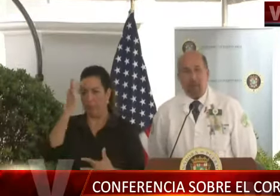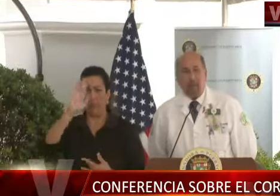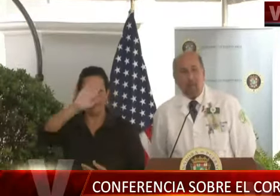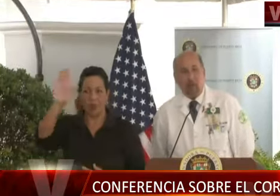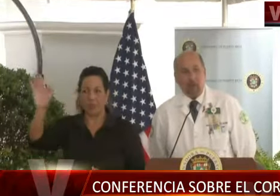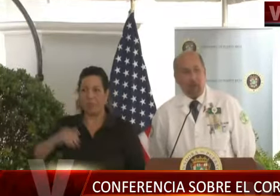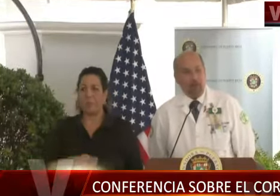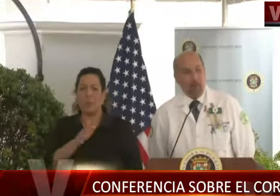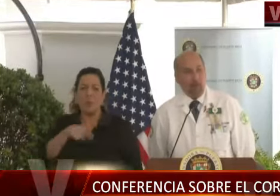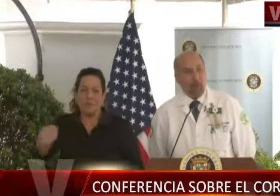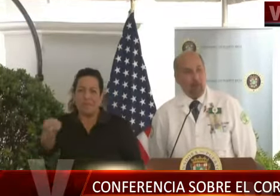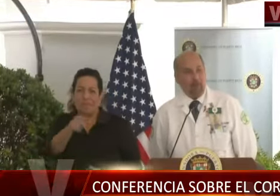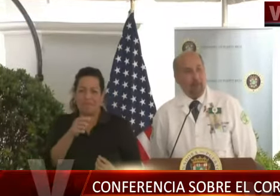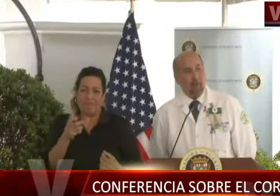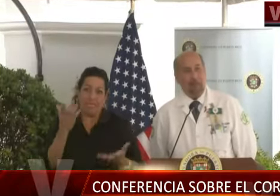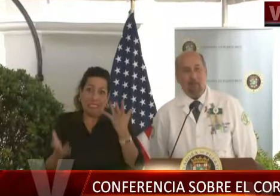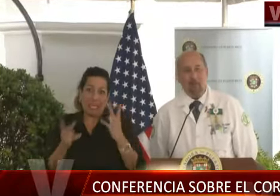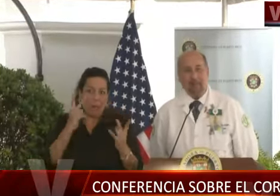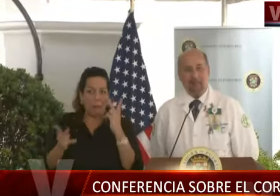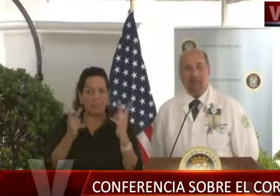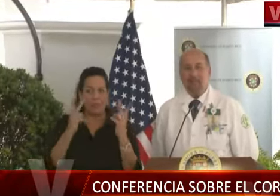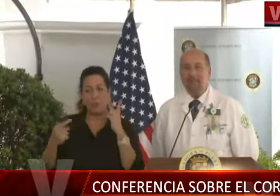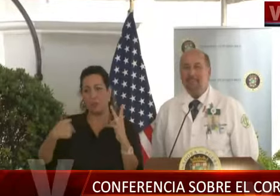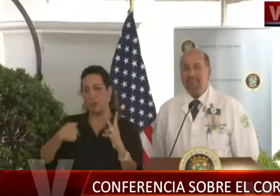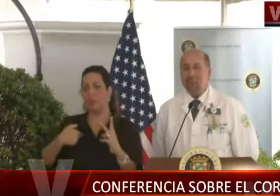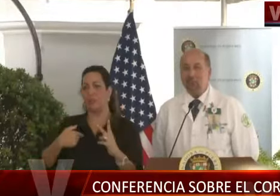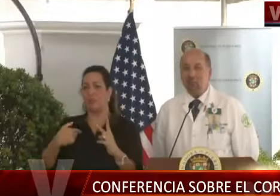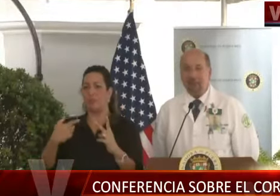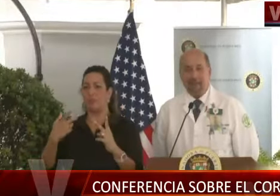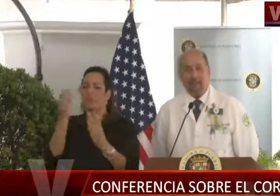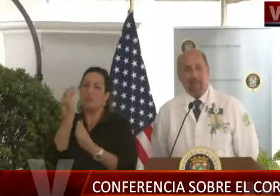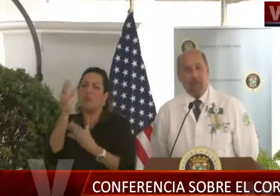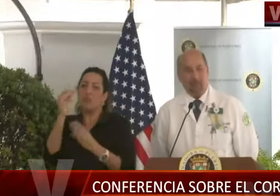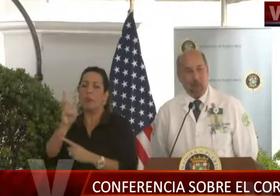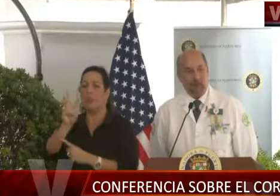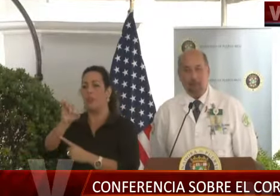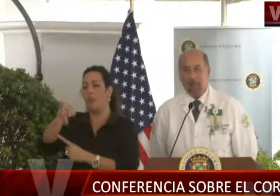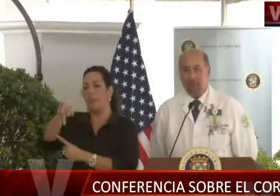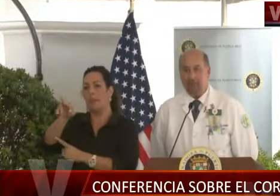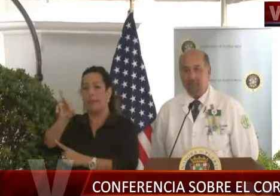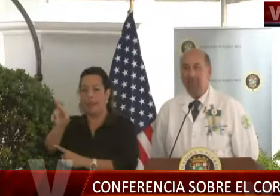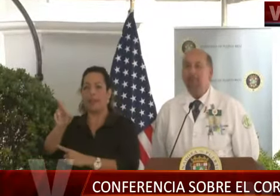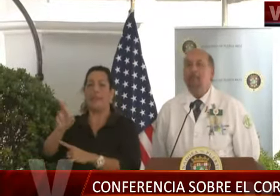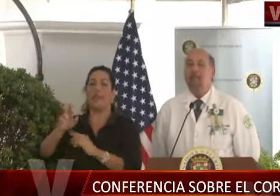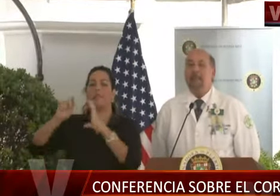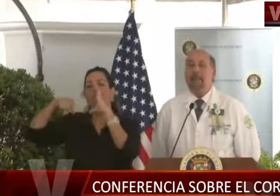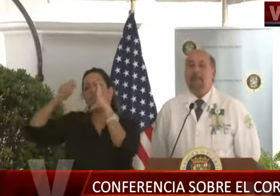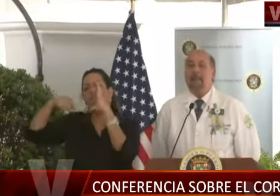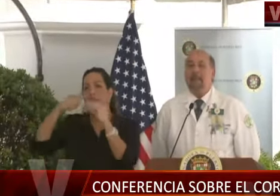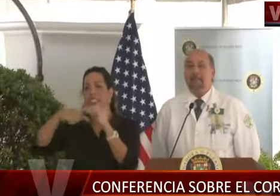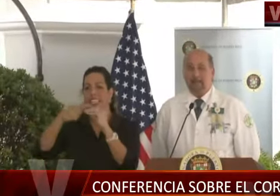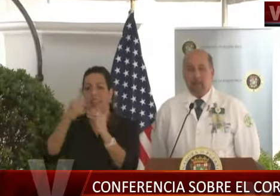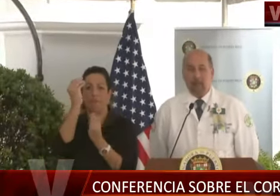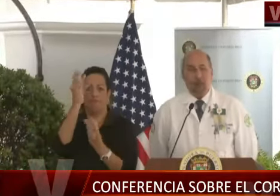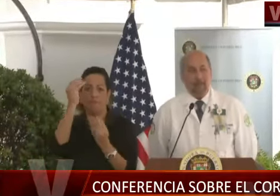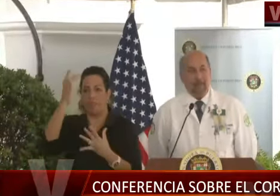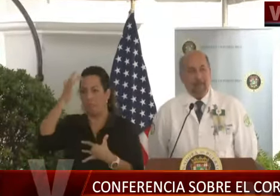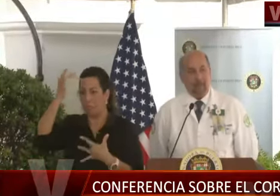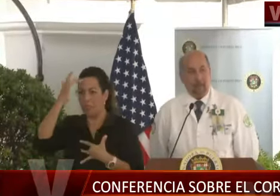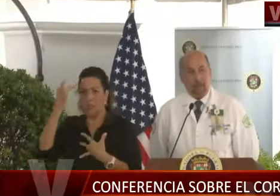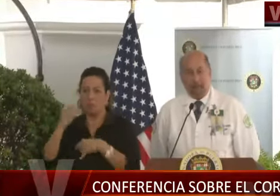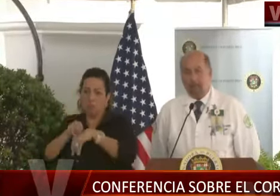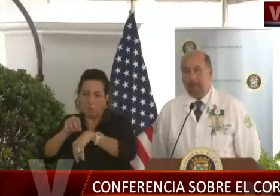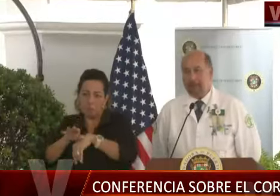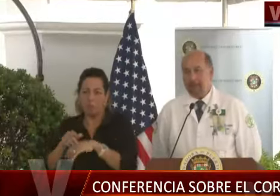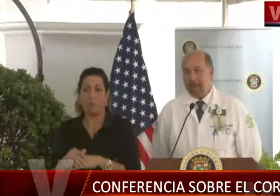Muchos de ustedes me conocen porque me han visto en algunas cápsulas informativas de OIPR, el Fideicomiso de Investigación. Y en adición a lo que